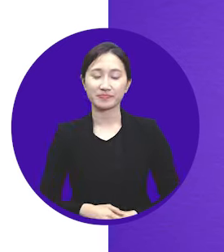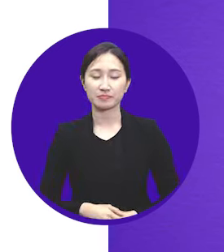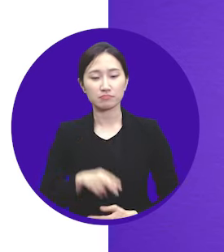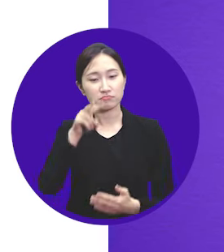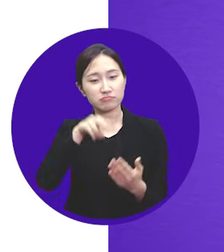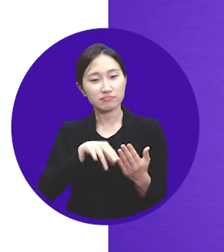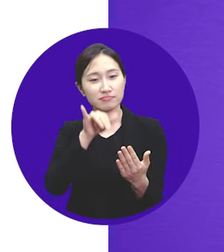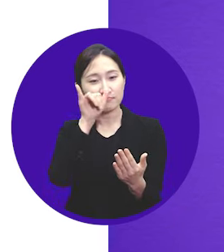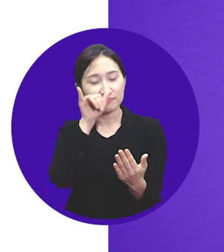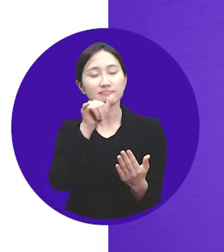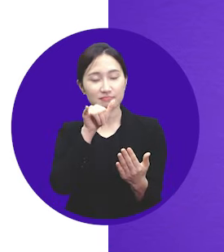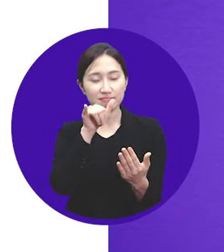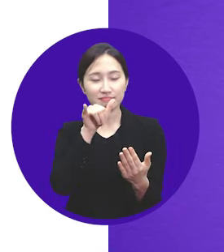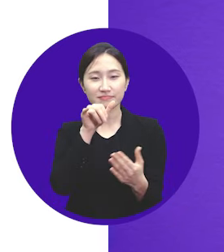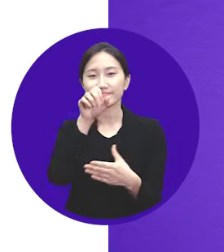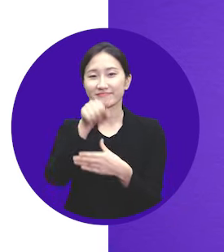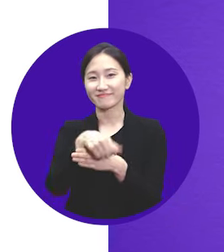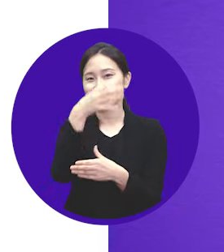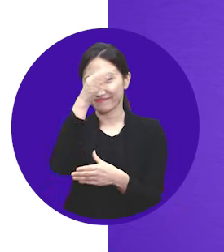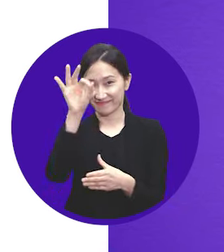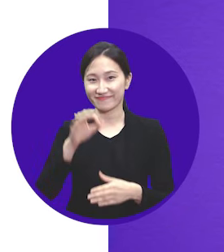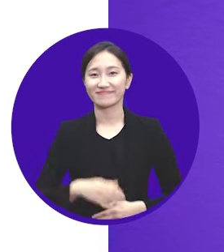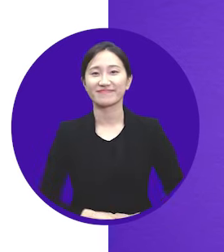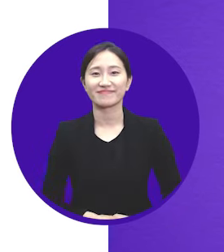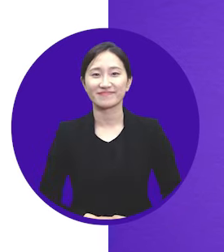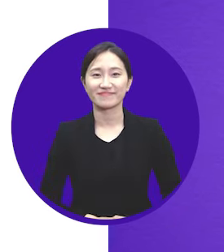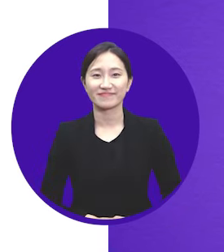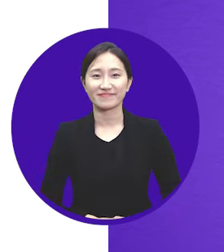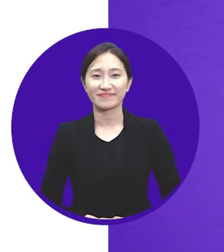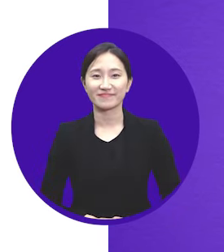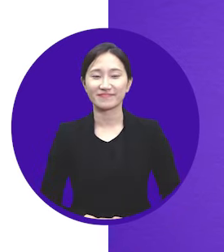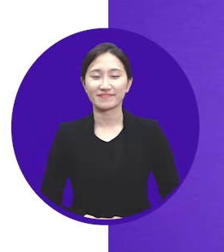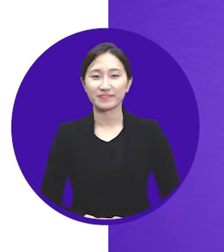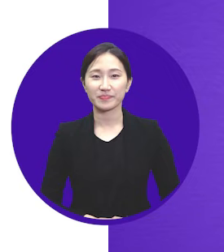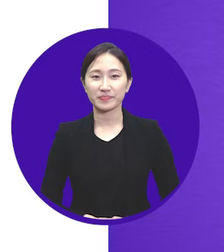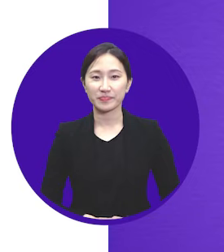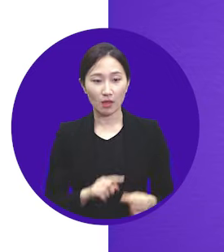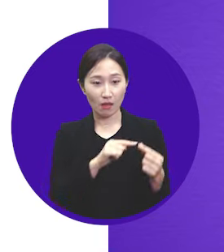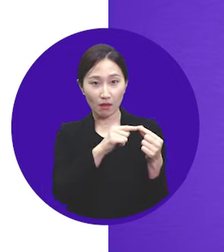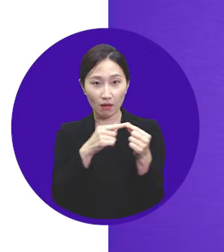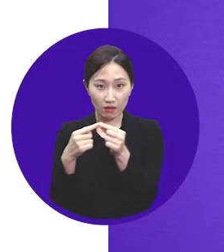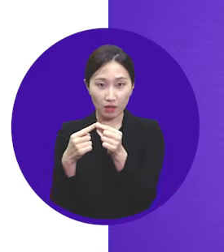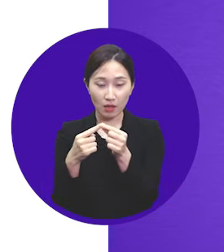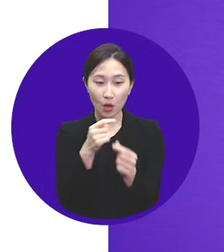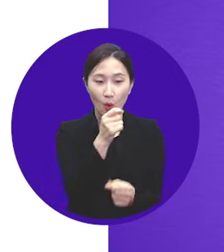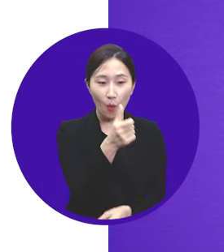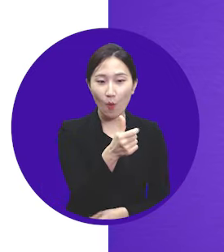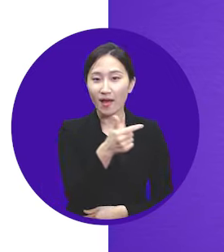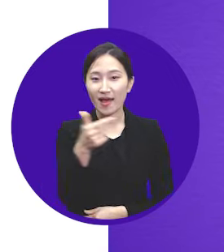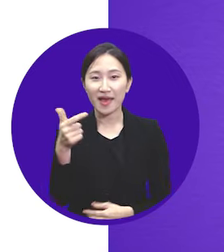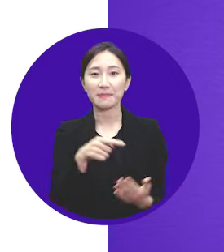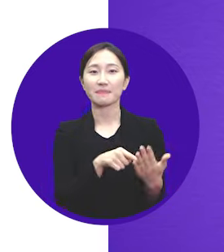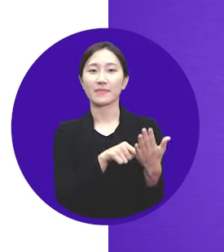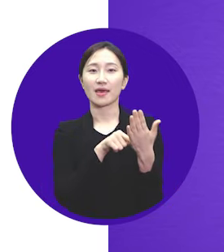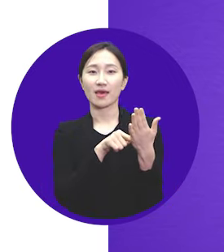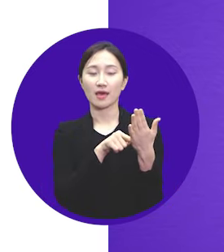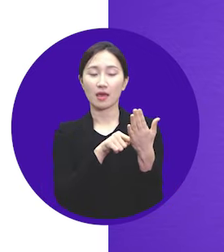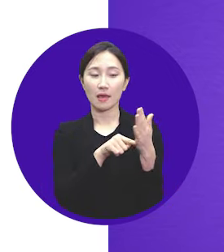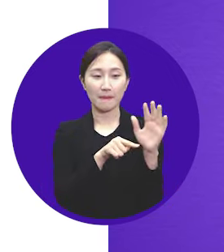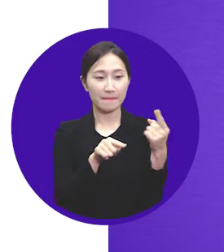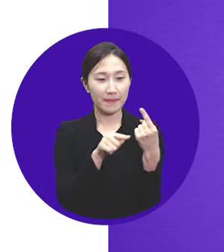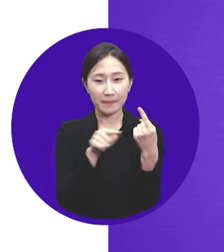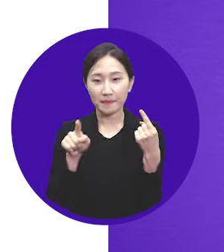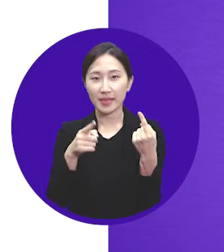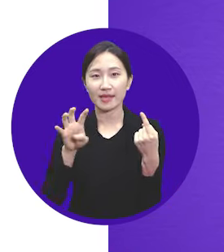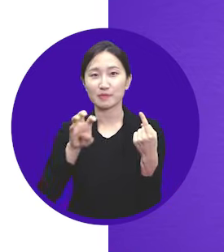액세스하도록 허용하는지 물어보는 화면들이 나오면요. 허용을 눌러주시면 됩니다. 그렇게 되면 글자를 설정하는 글자